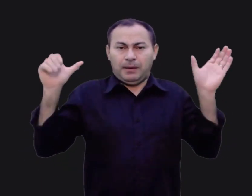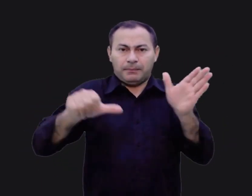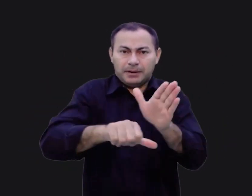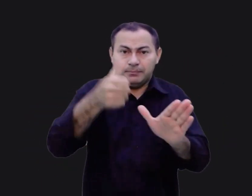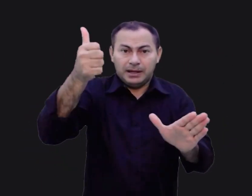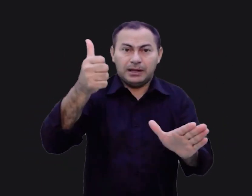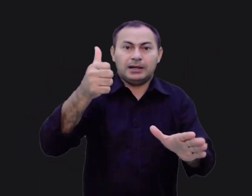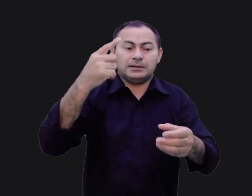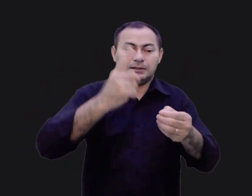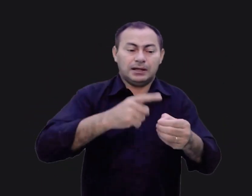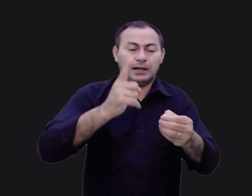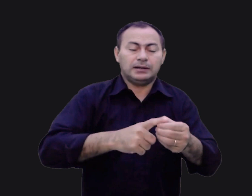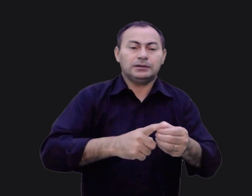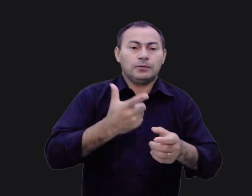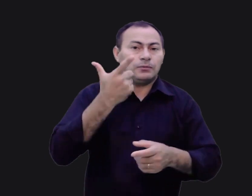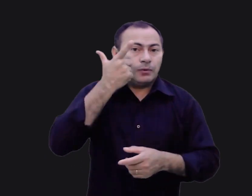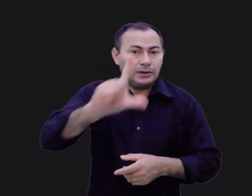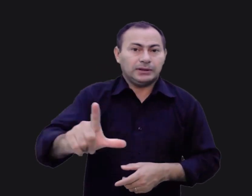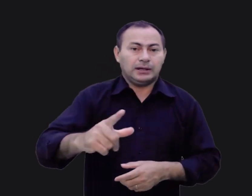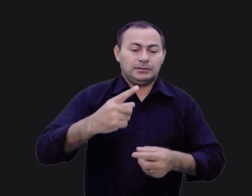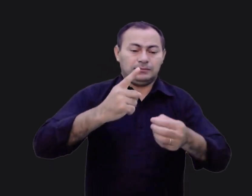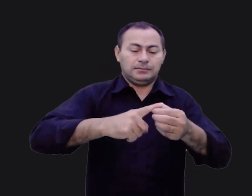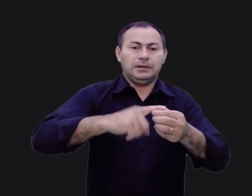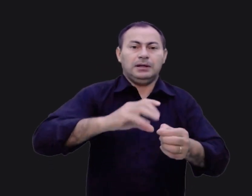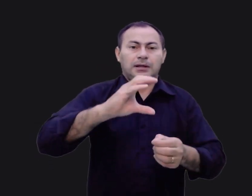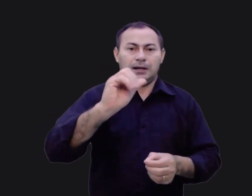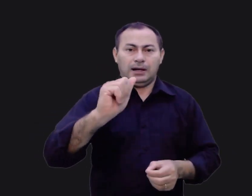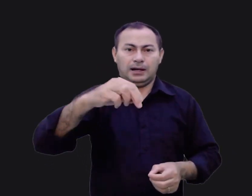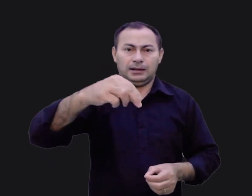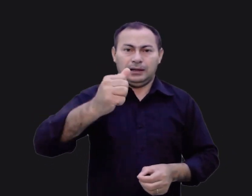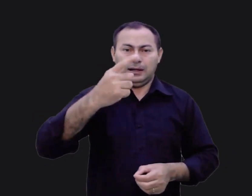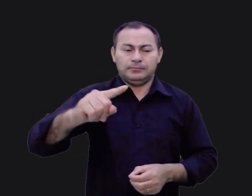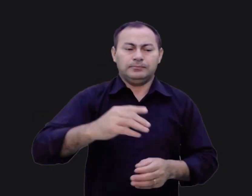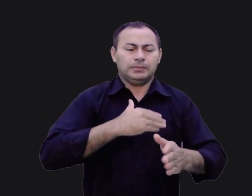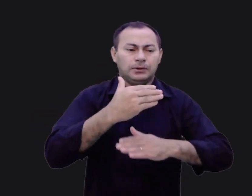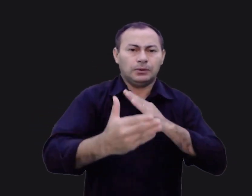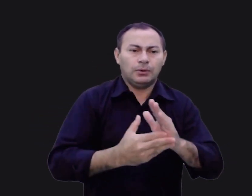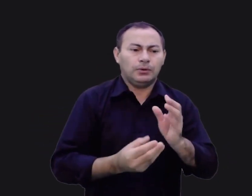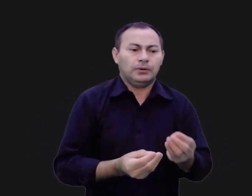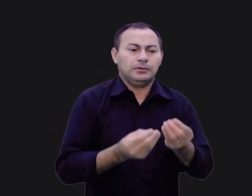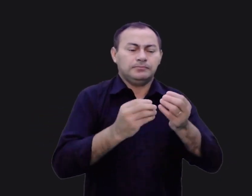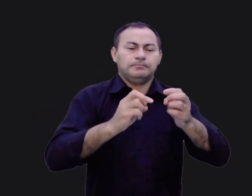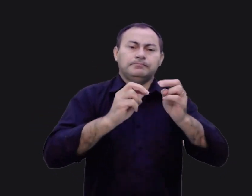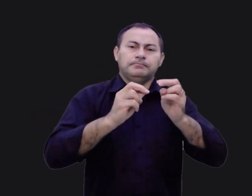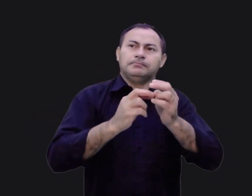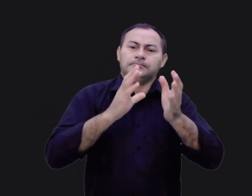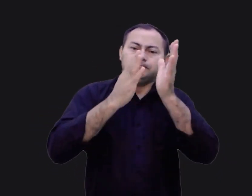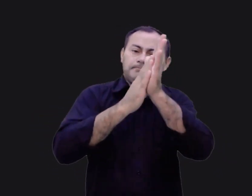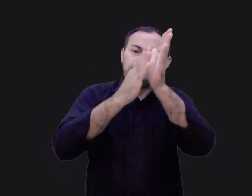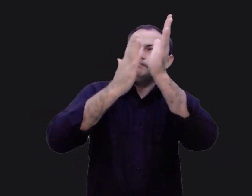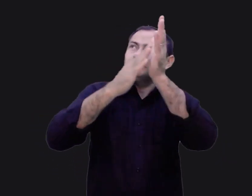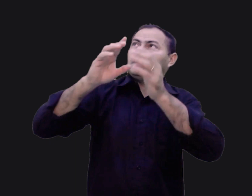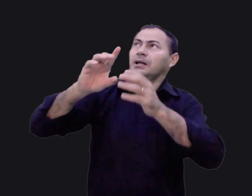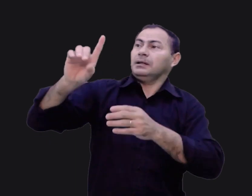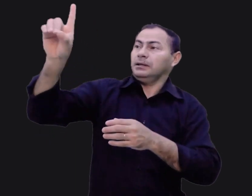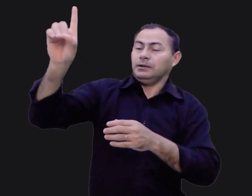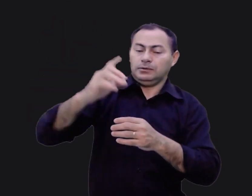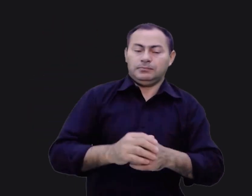conquistada na terra de Canaã, todo o espólio teve que ser dado a Deus, aos sacerdotes. O